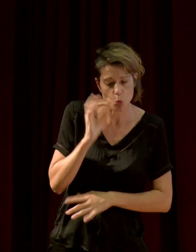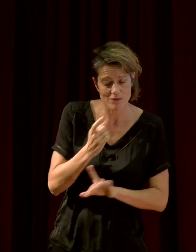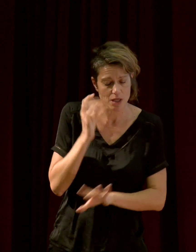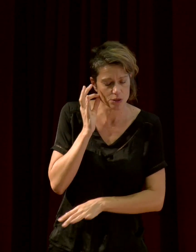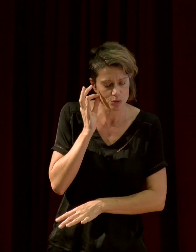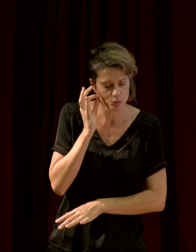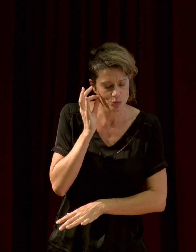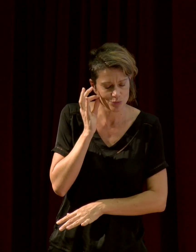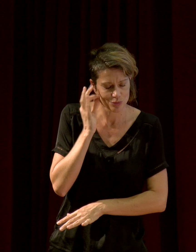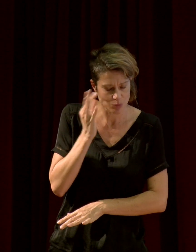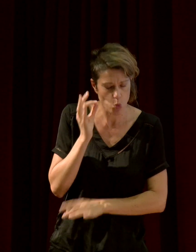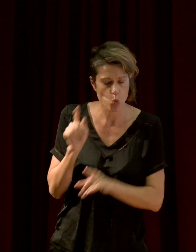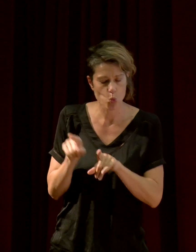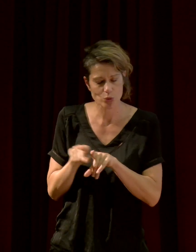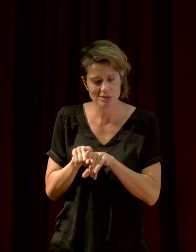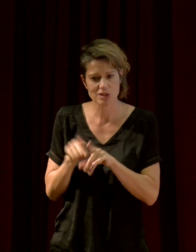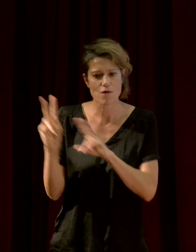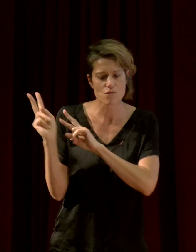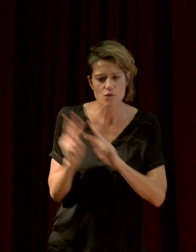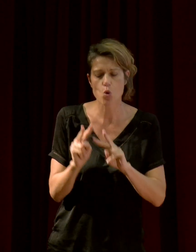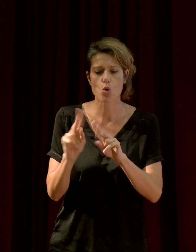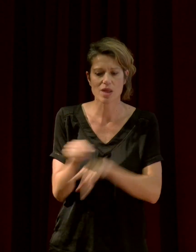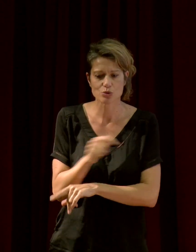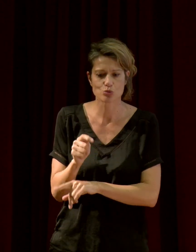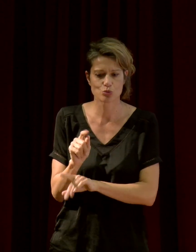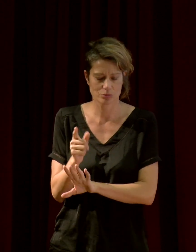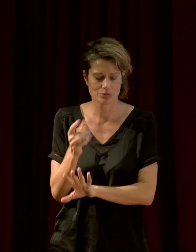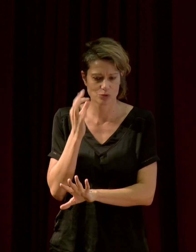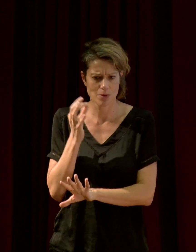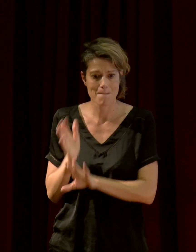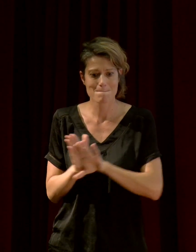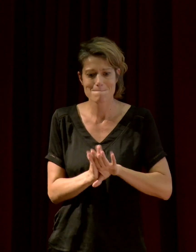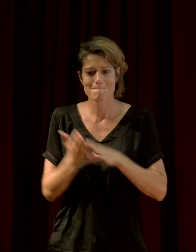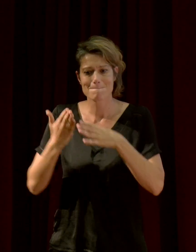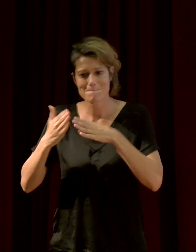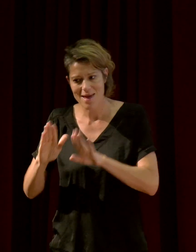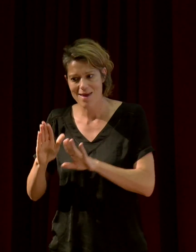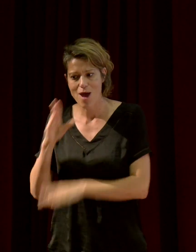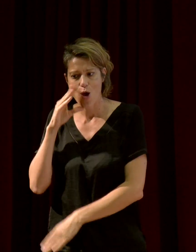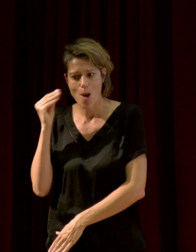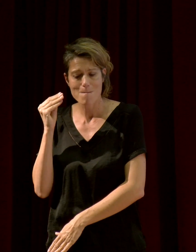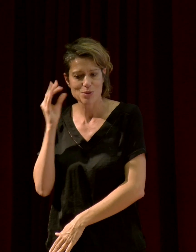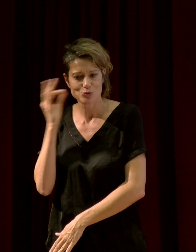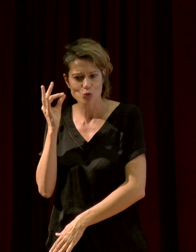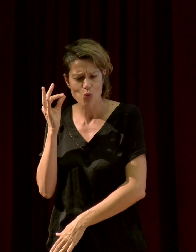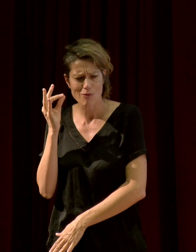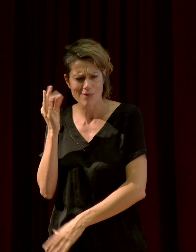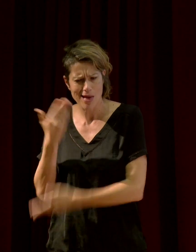avez basculé sur le mot bruit. Alors, je me pose la question, l'homme faisant partie intégrante de la nature,